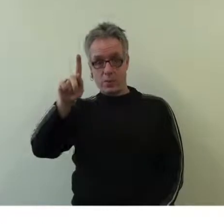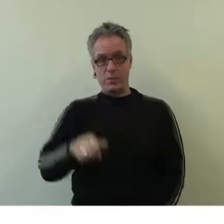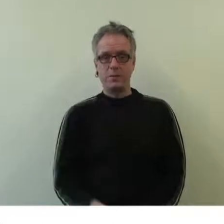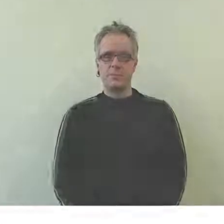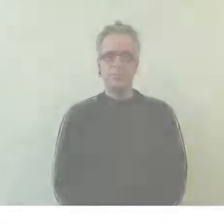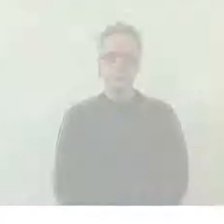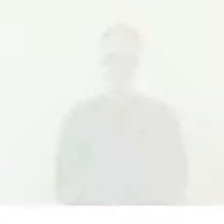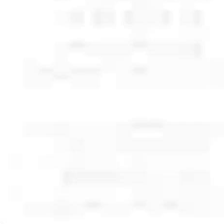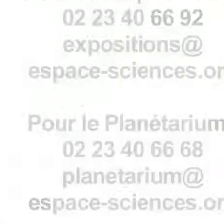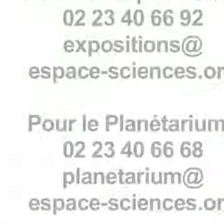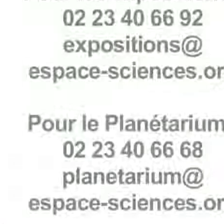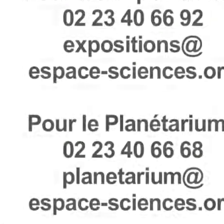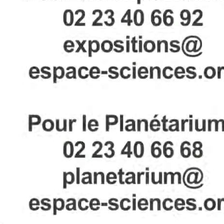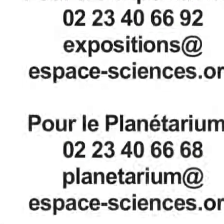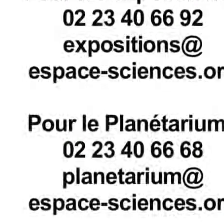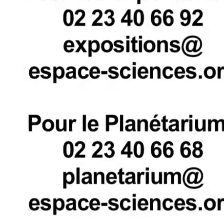Pour le planétarium, le habitat- Ohio, à l